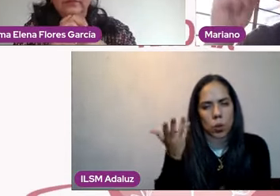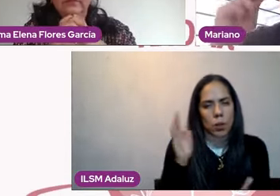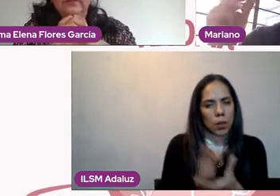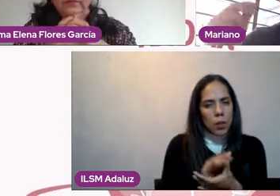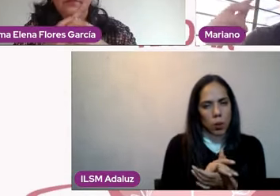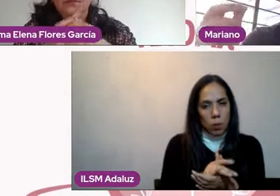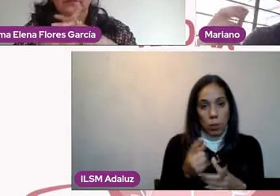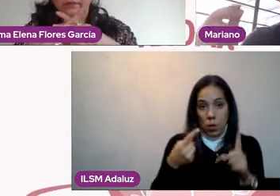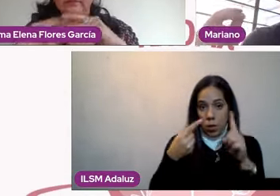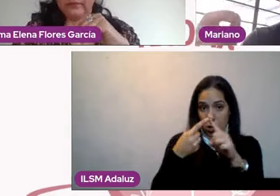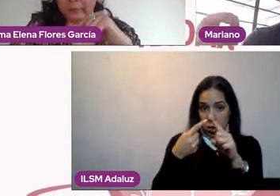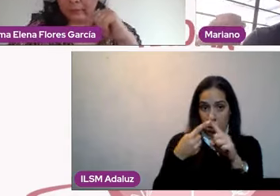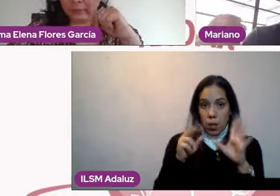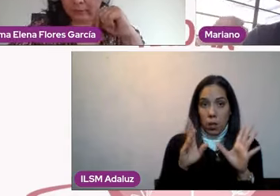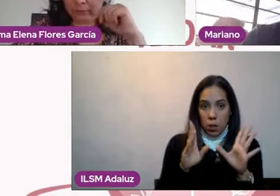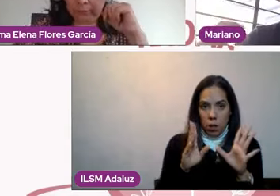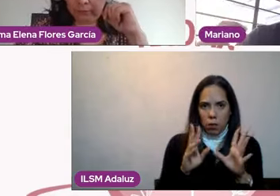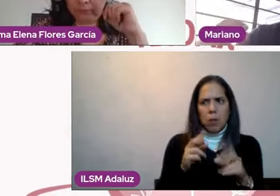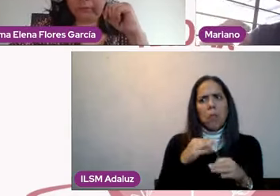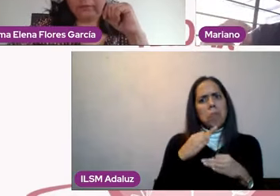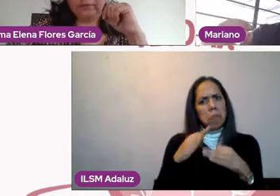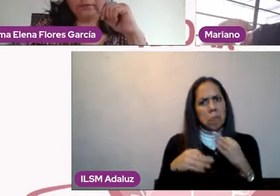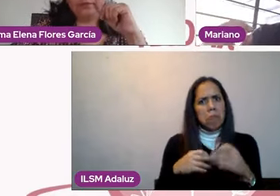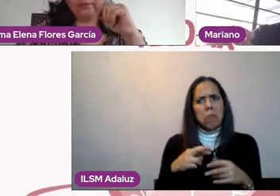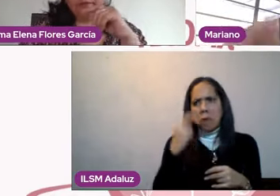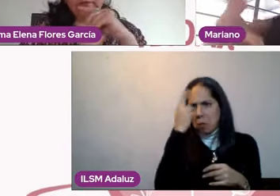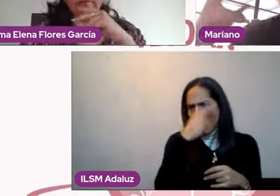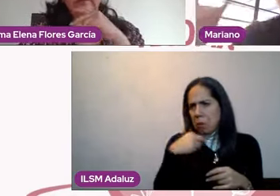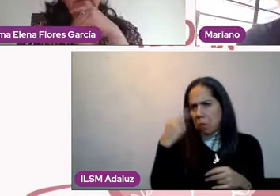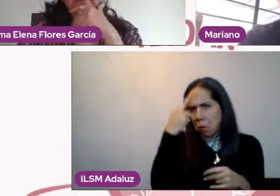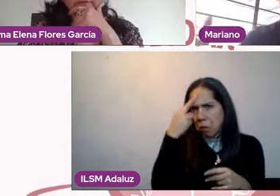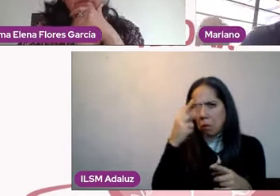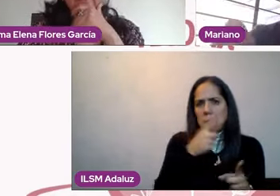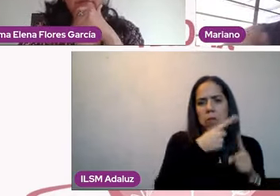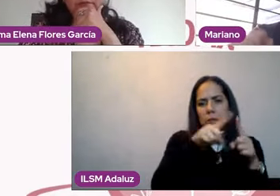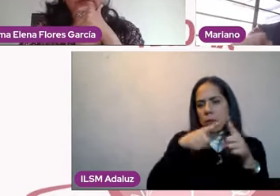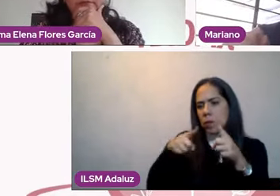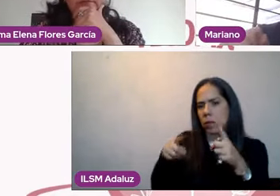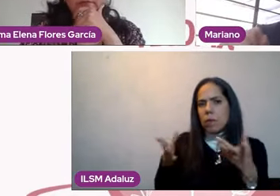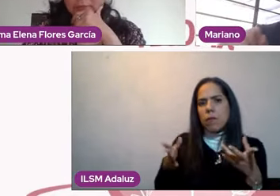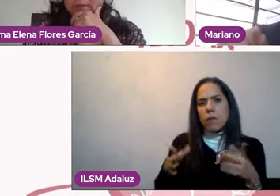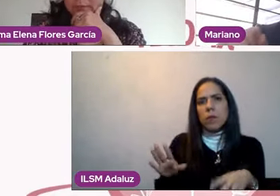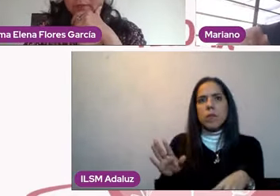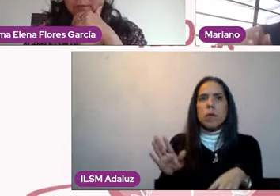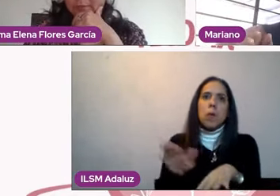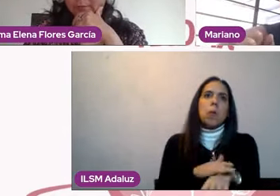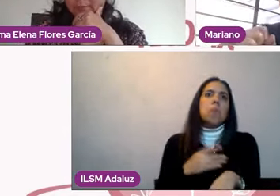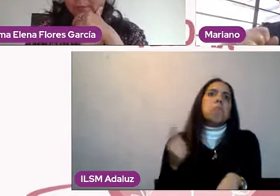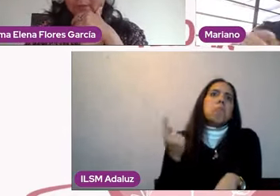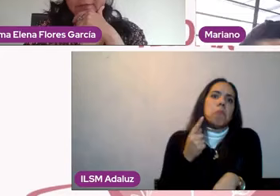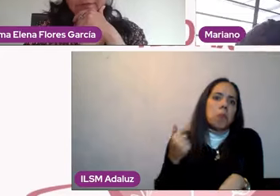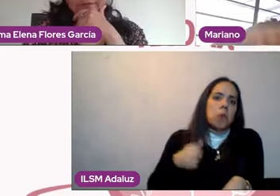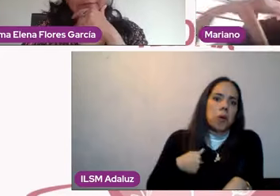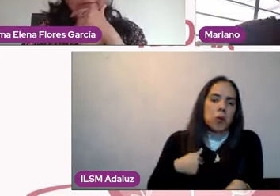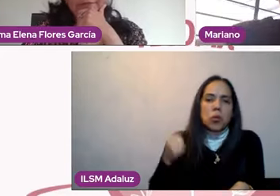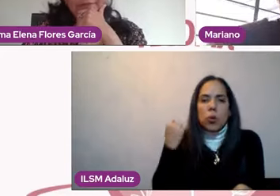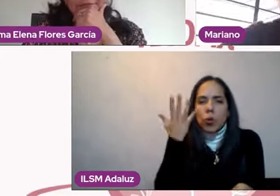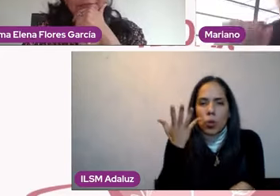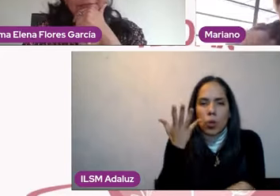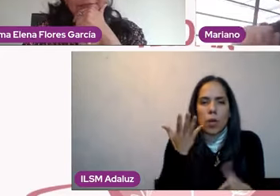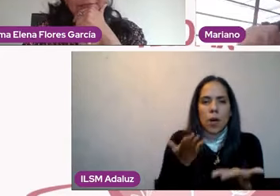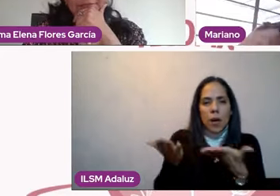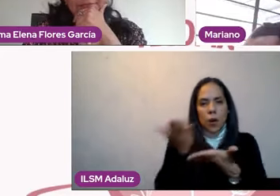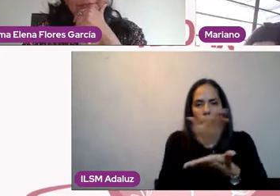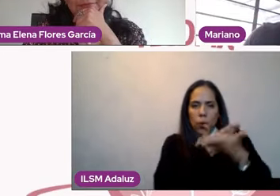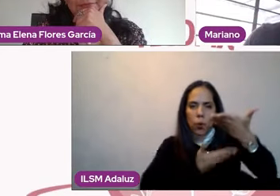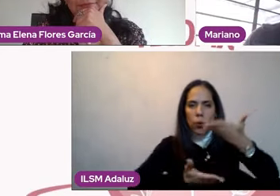las respuestas más comunes es porque quiero compartir mi vida, porque quiero crear